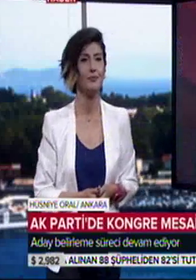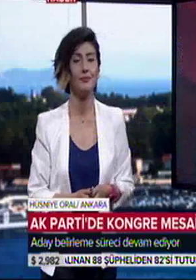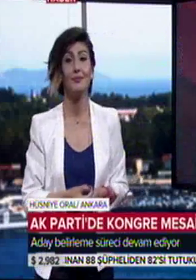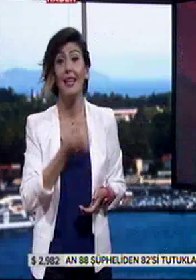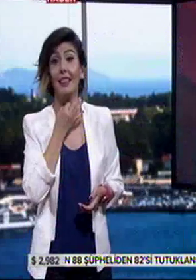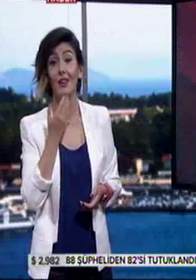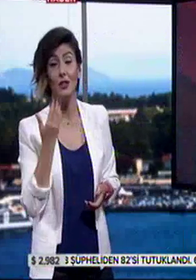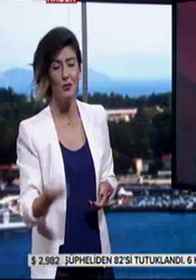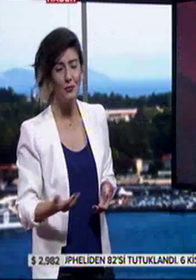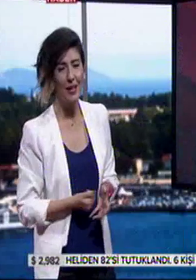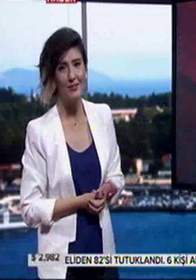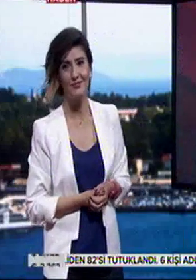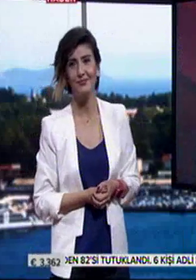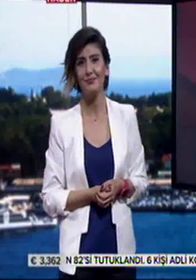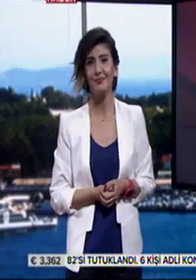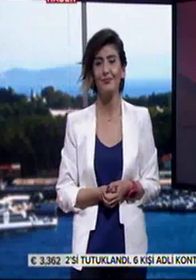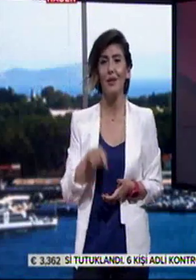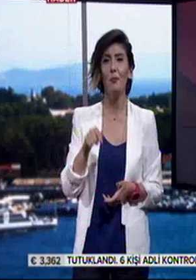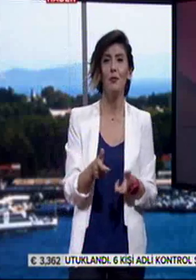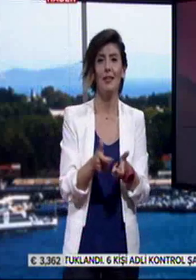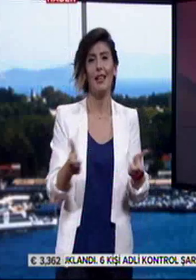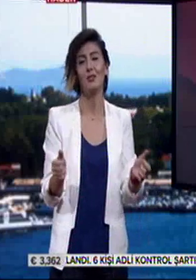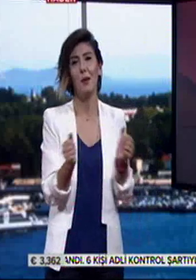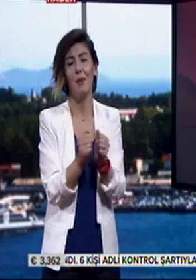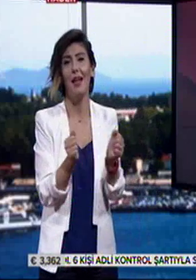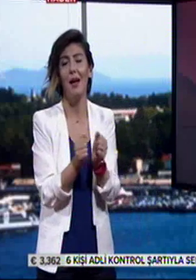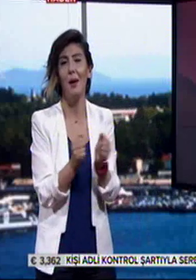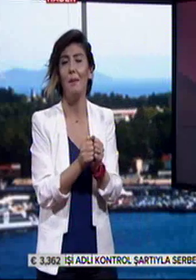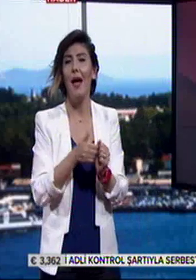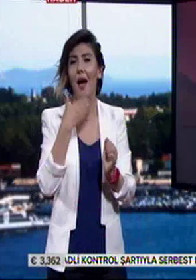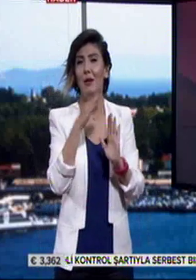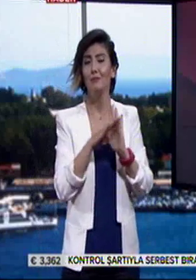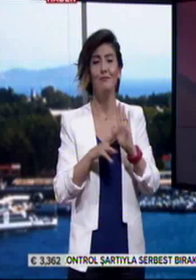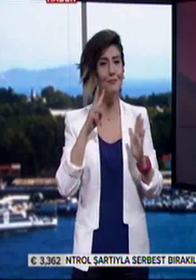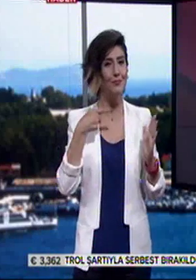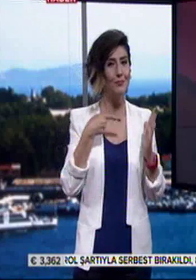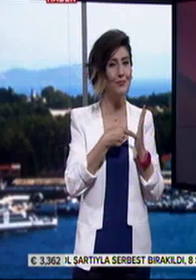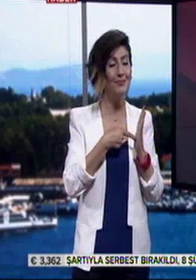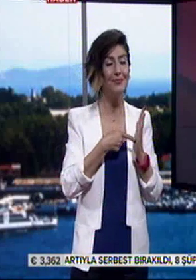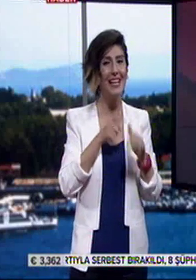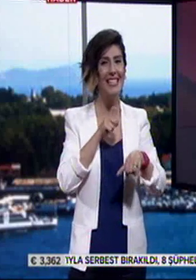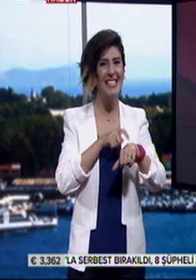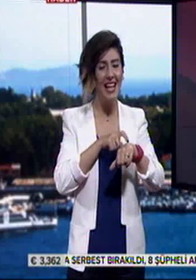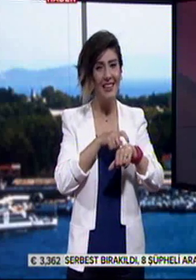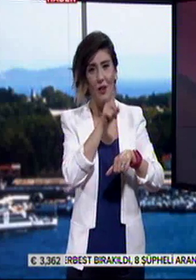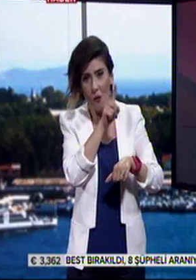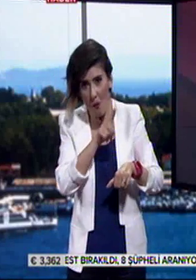Teşekkürler. Bu gelişmelerle birlikte bültenimizin sonuna geldik. Gün içerisindeki diğer bültenimiz